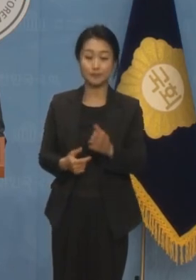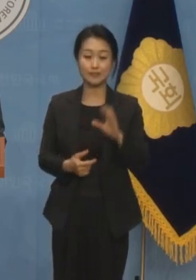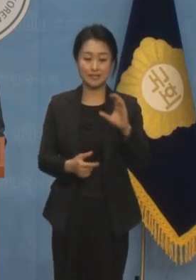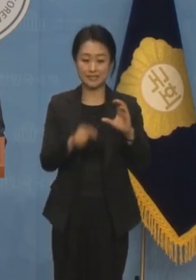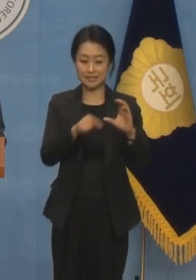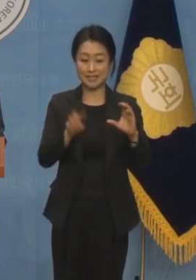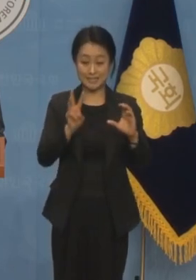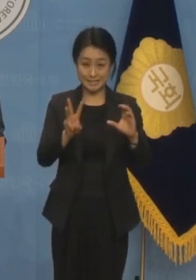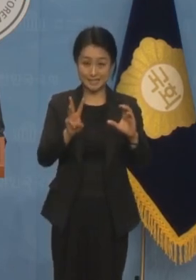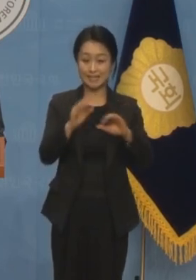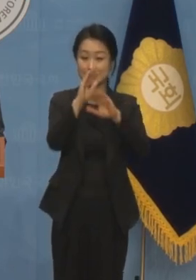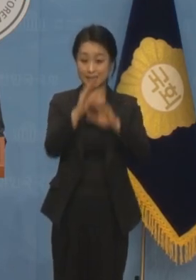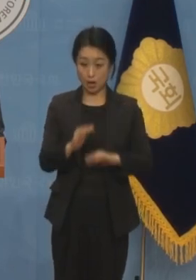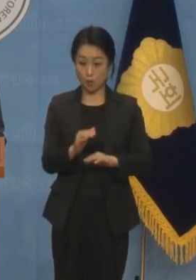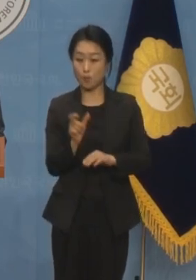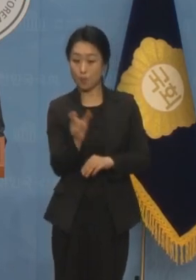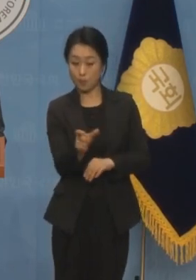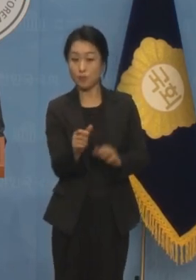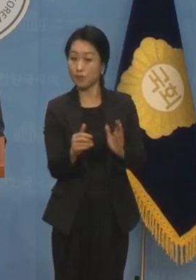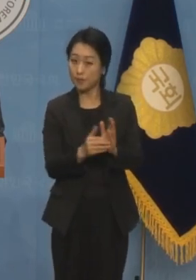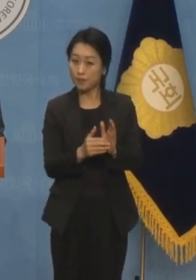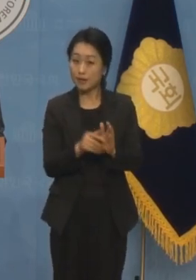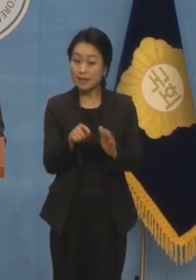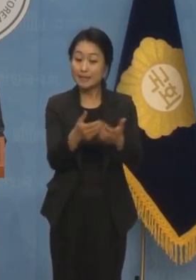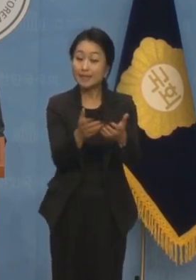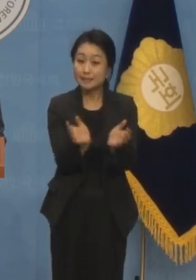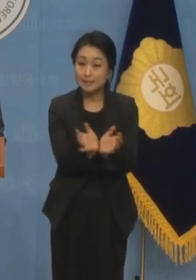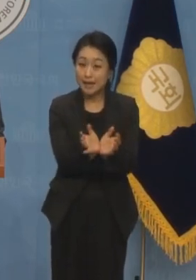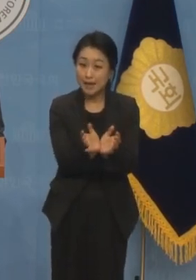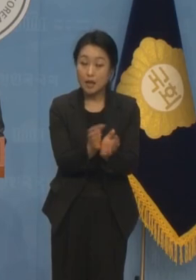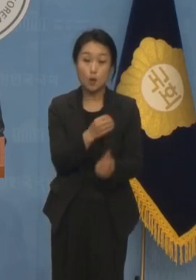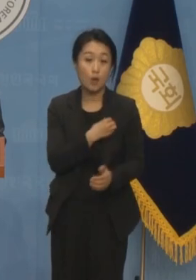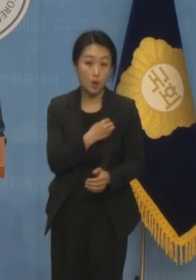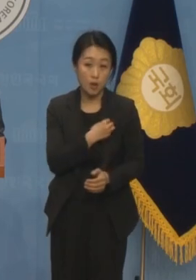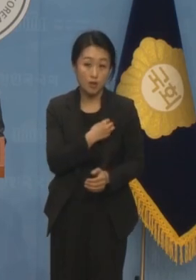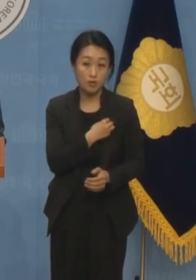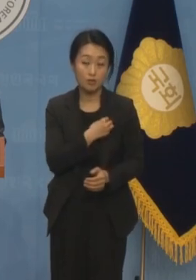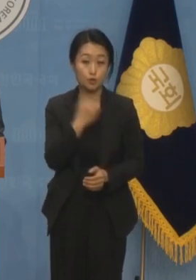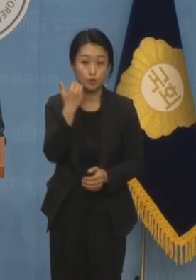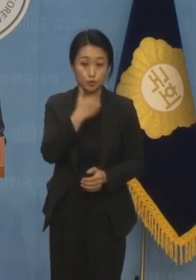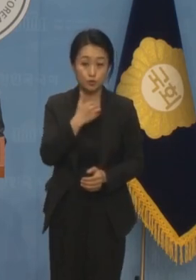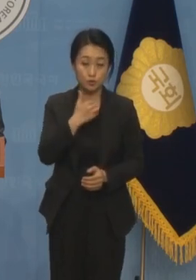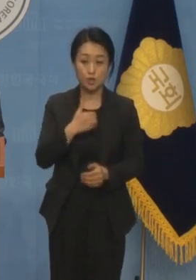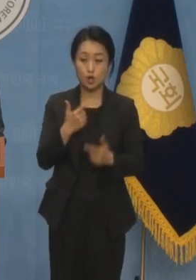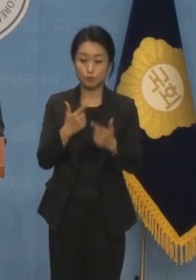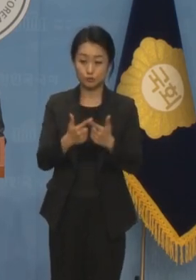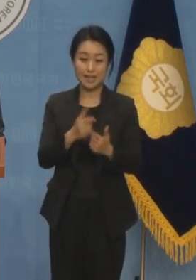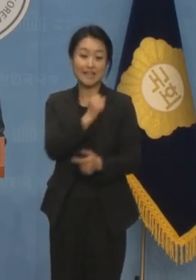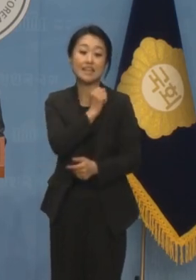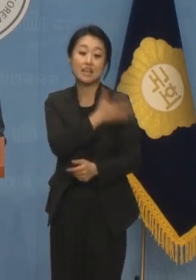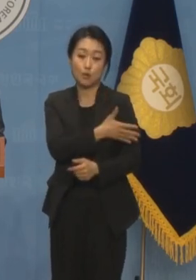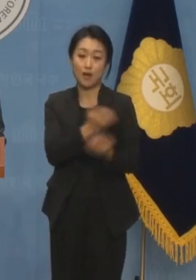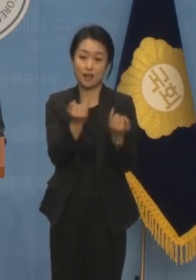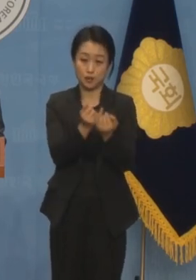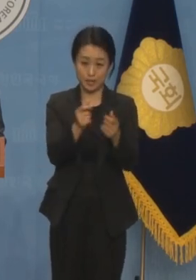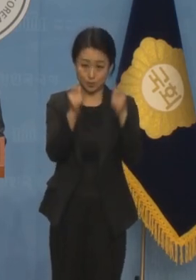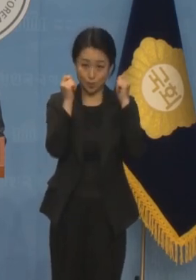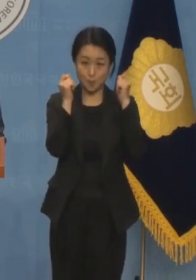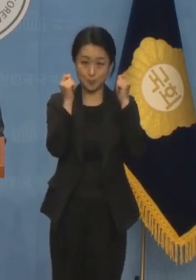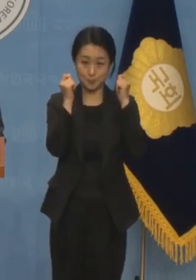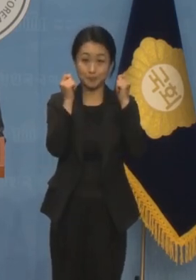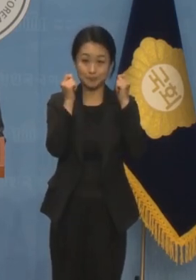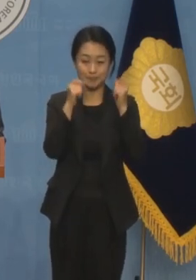이렇게 표기되어 있습니다. 이 단체의 회원은 주로 한국, 부산의 이와 여대를 졸업한